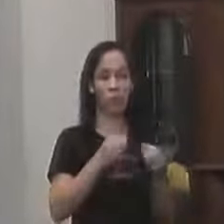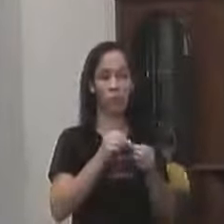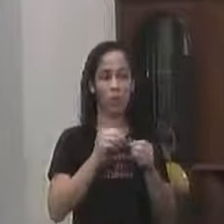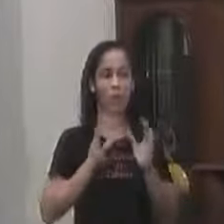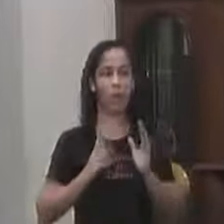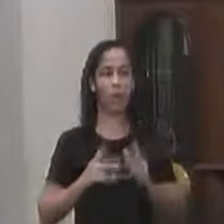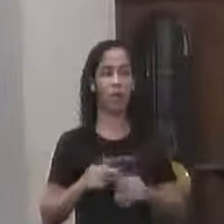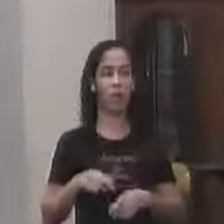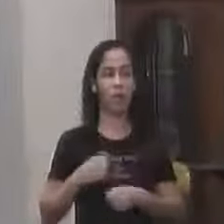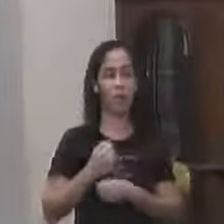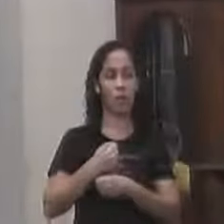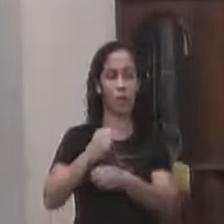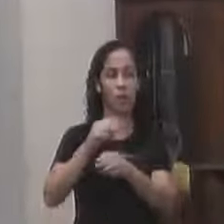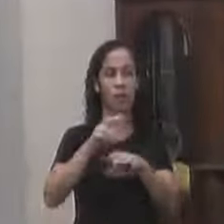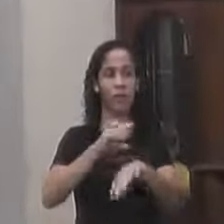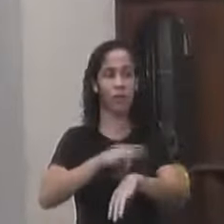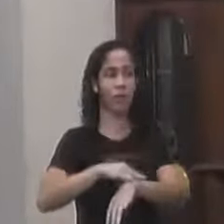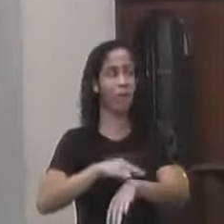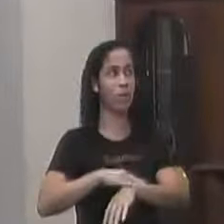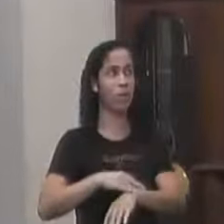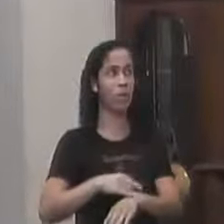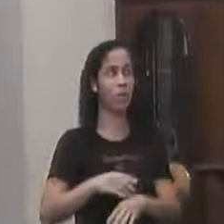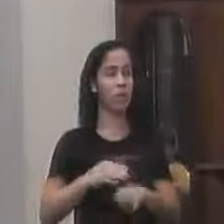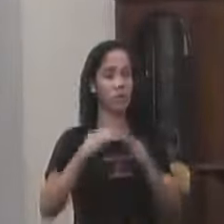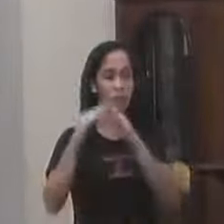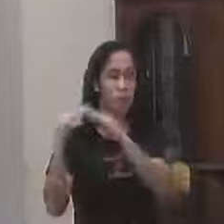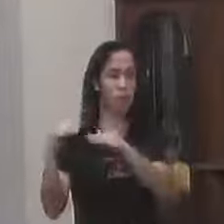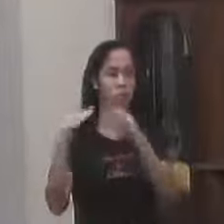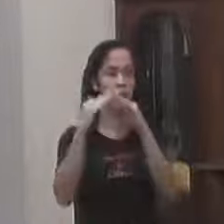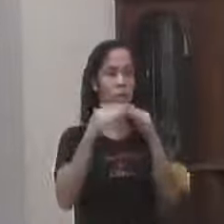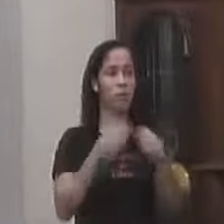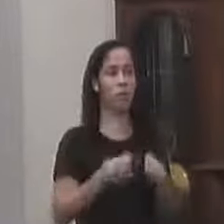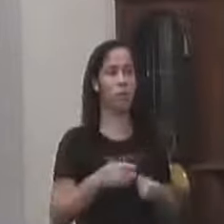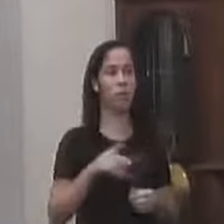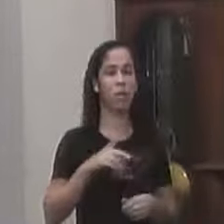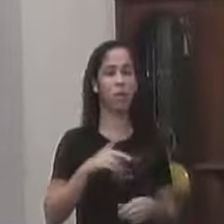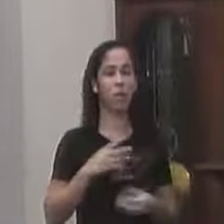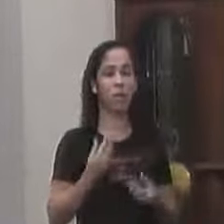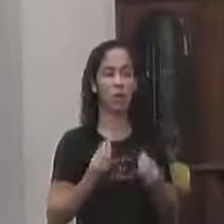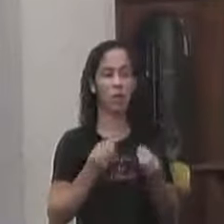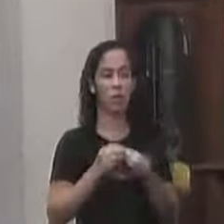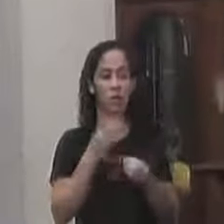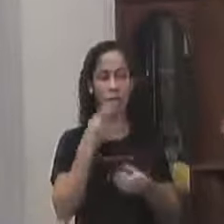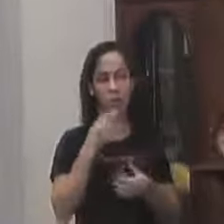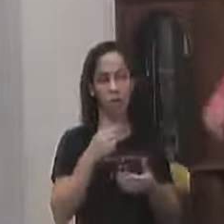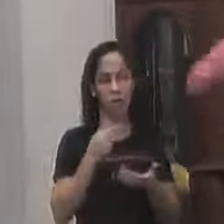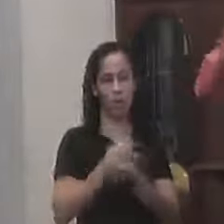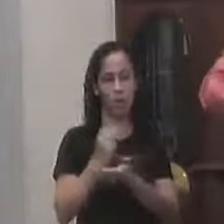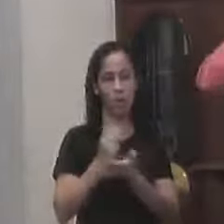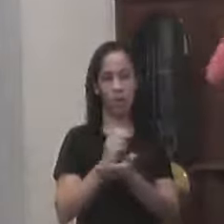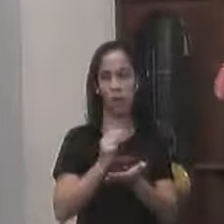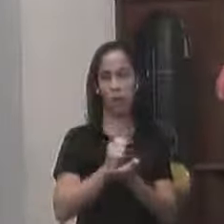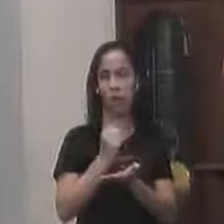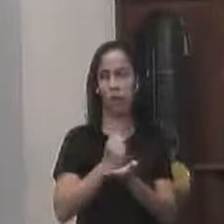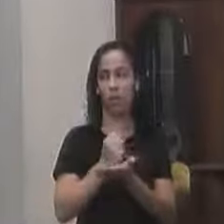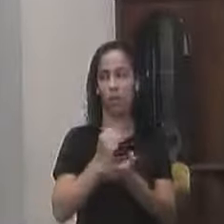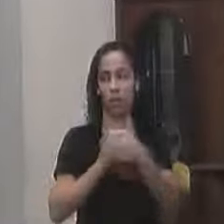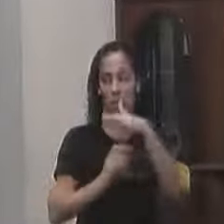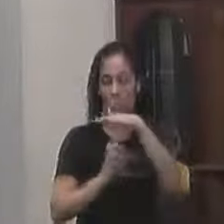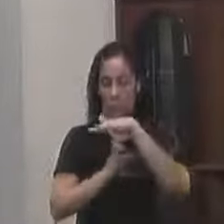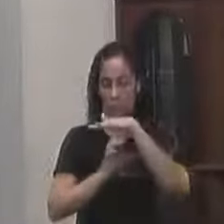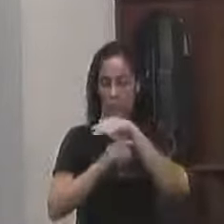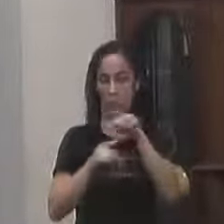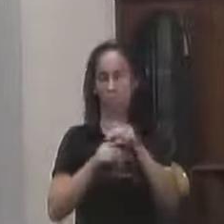Ele vai limpar O mercado municipal Tem que entregar Para a iniciativa privada Sim Tem que cobrar Das